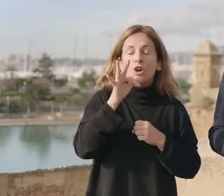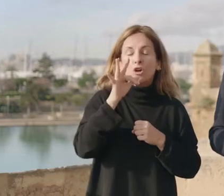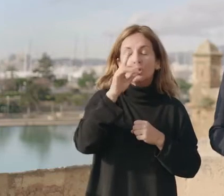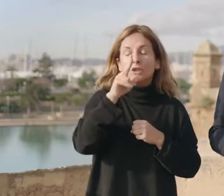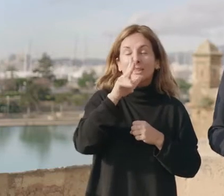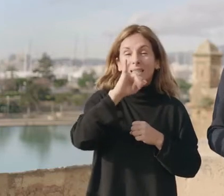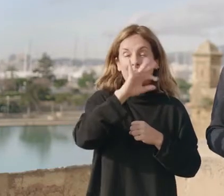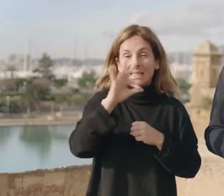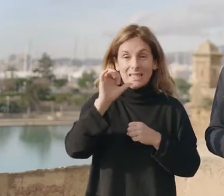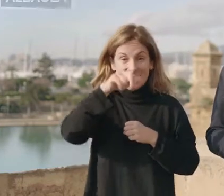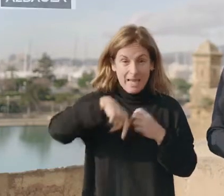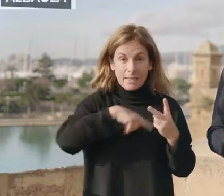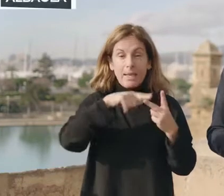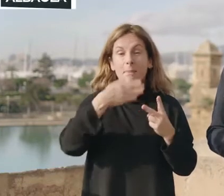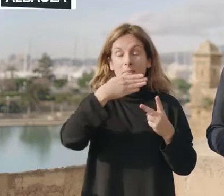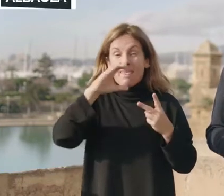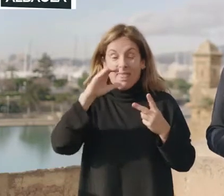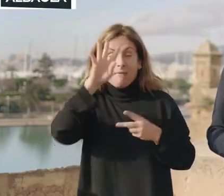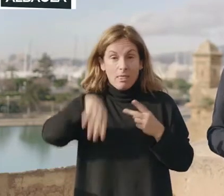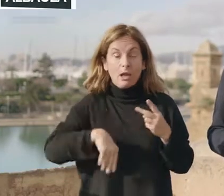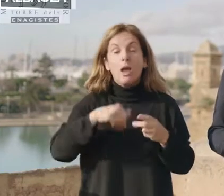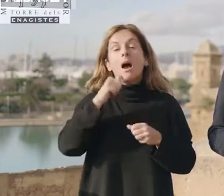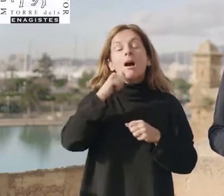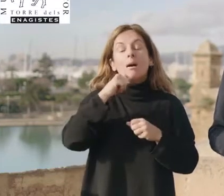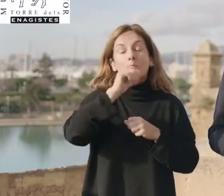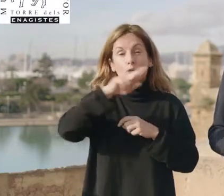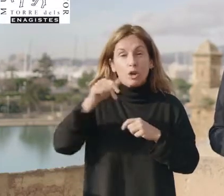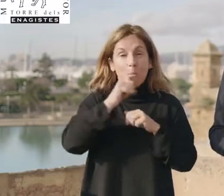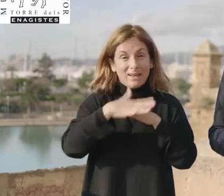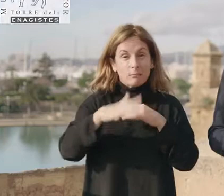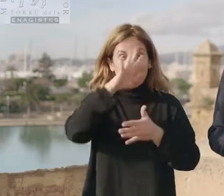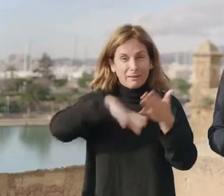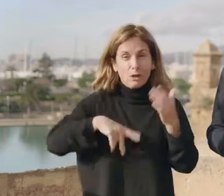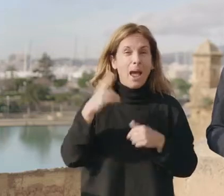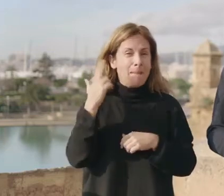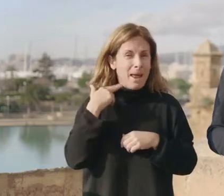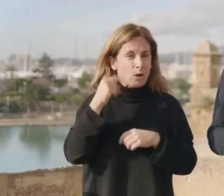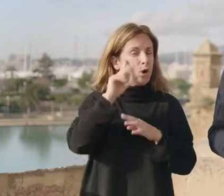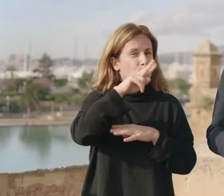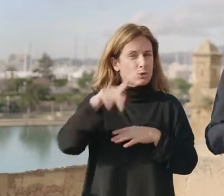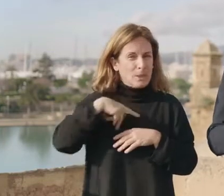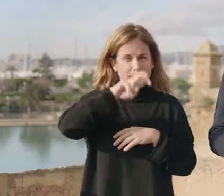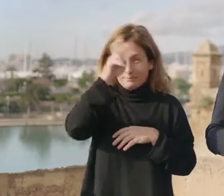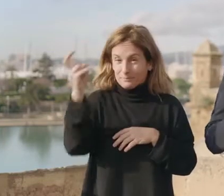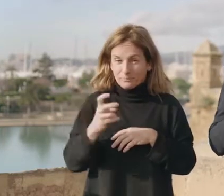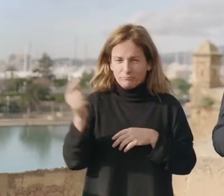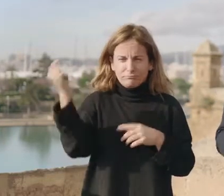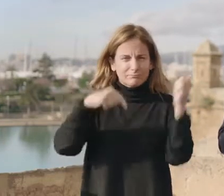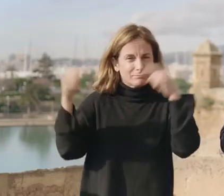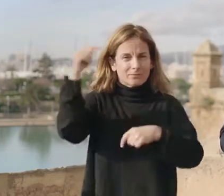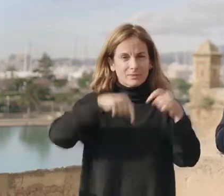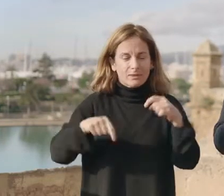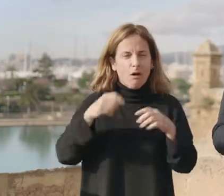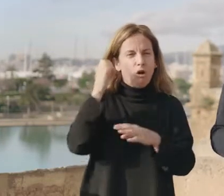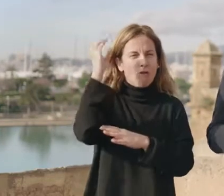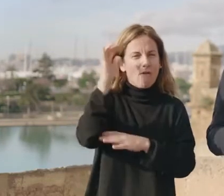Marítim de Barcelona, del BALOA, del Museu de Manacó i altres projectes que ens ajudaran a entendre com fer